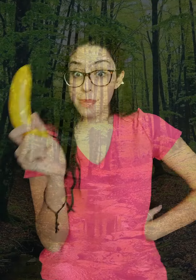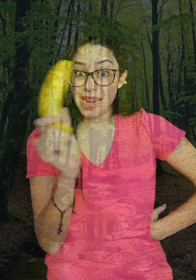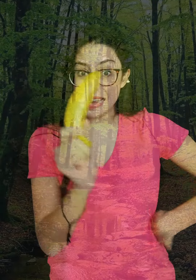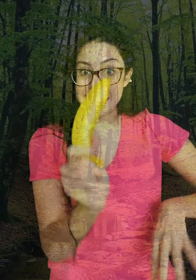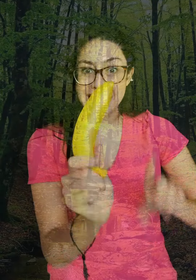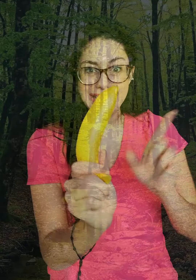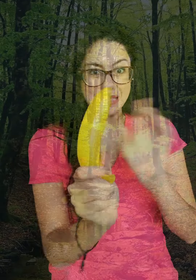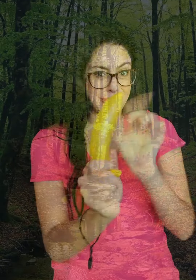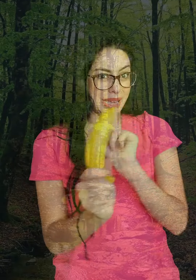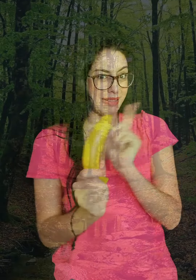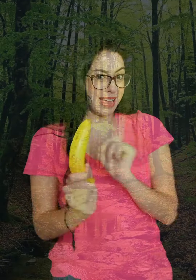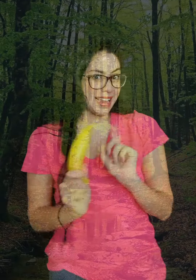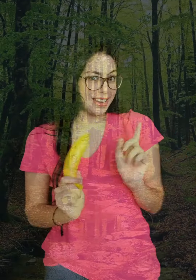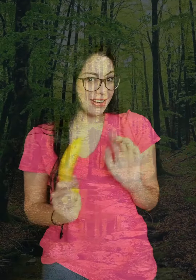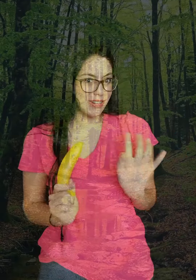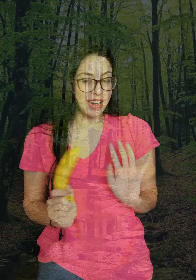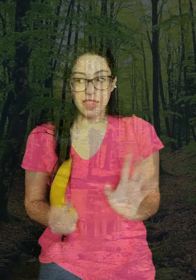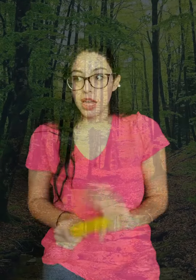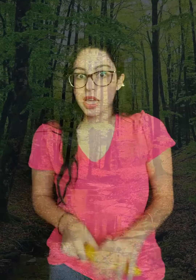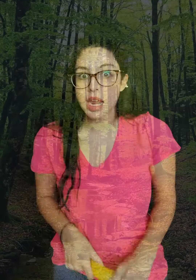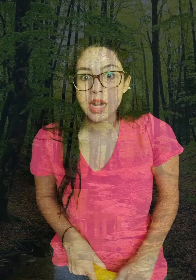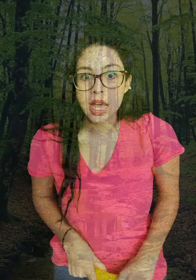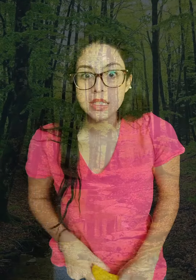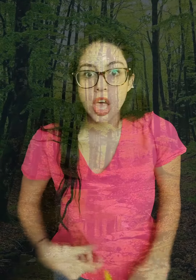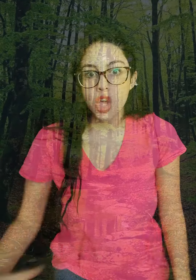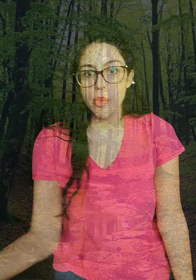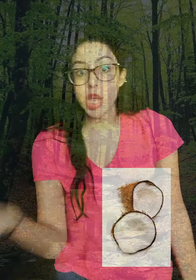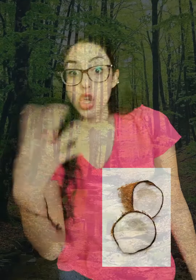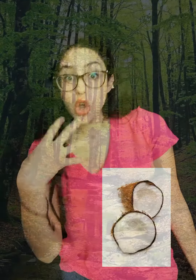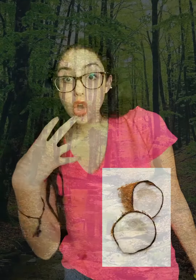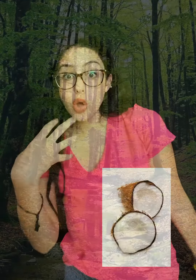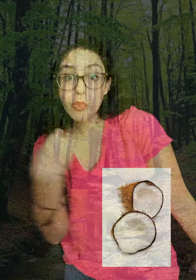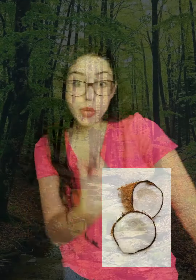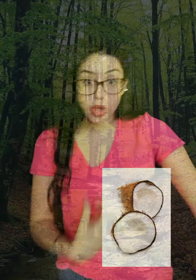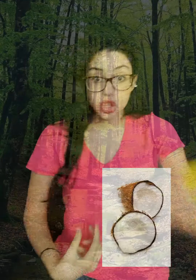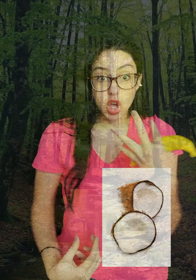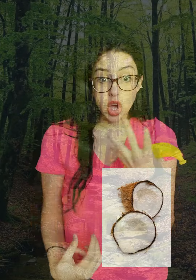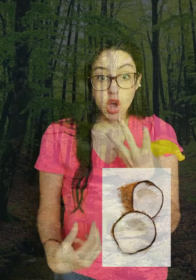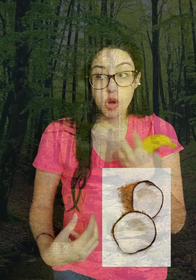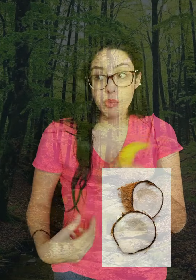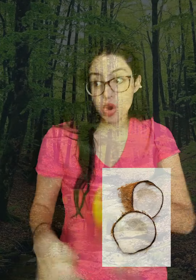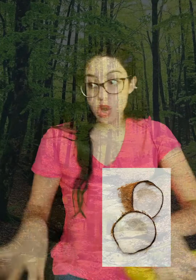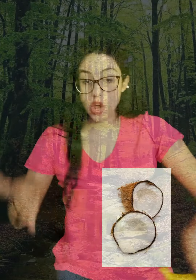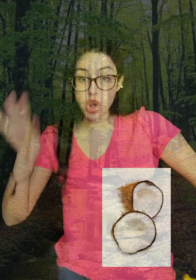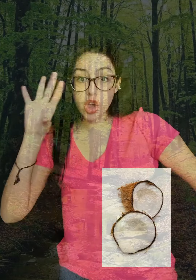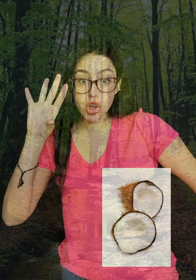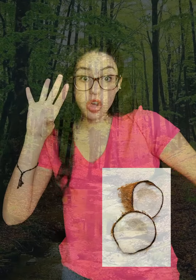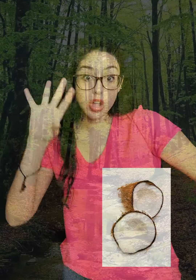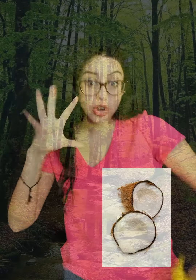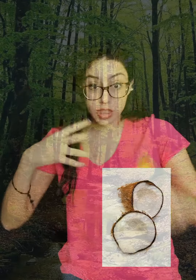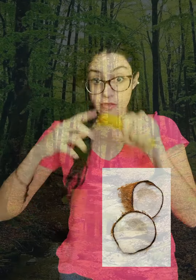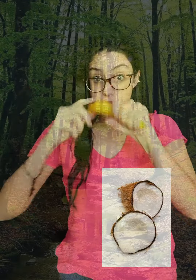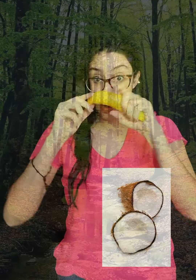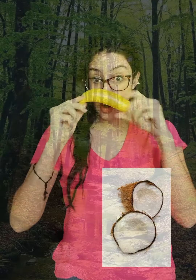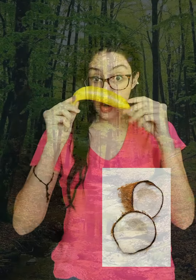bananas, pero a él no le dan ganas. Come coco por montón, mono loco y gordo inflón.